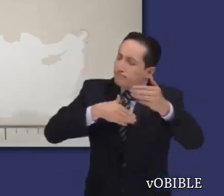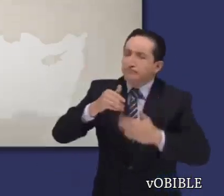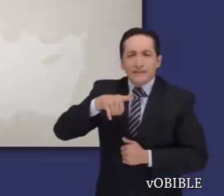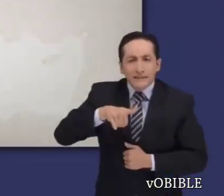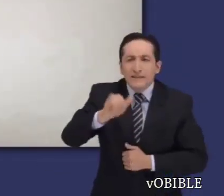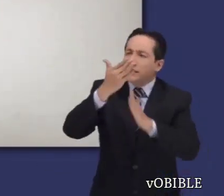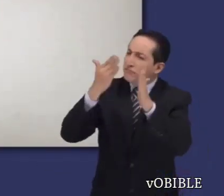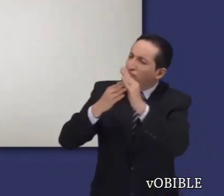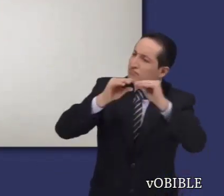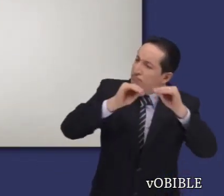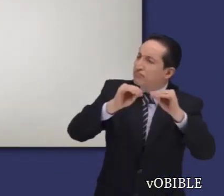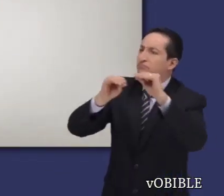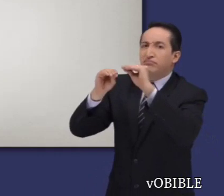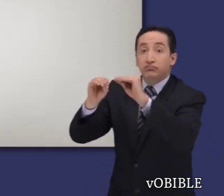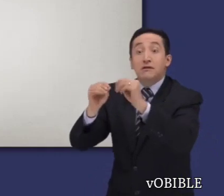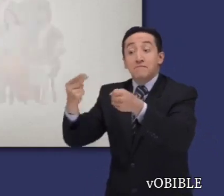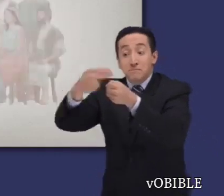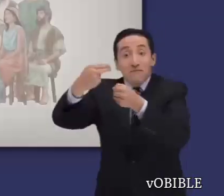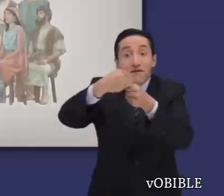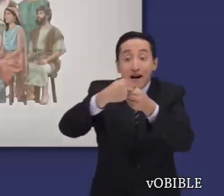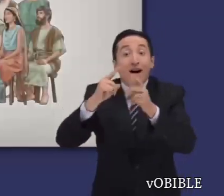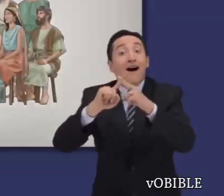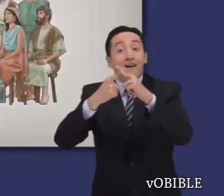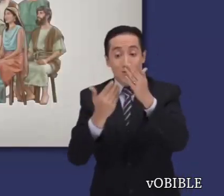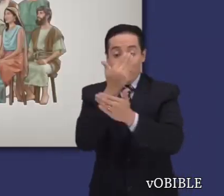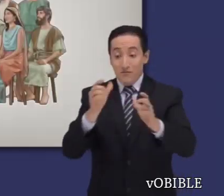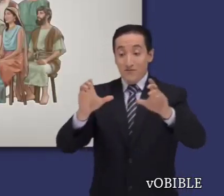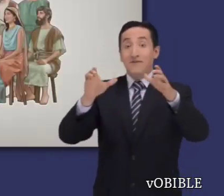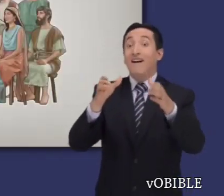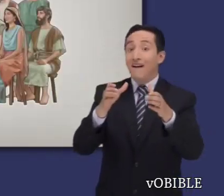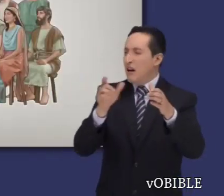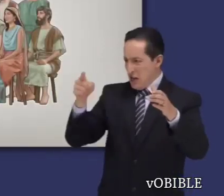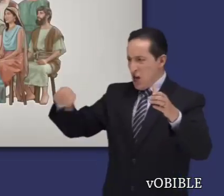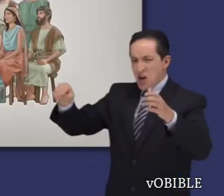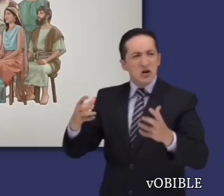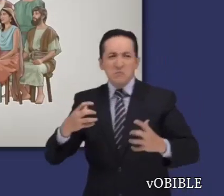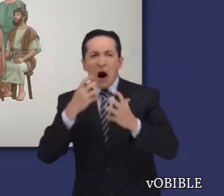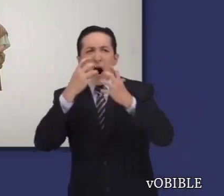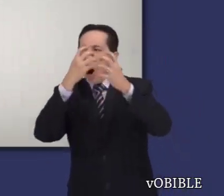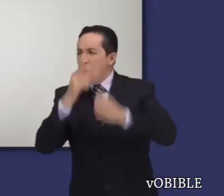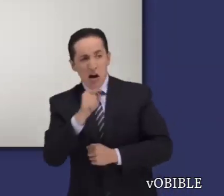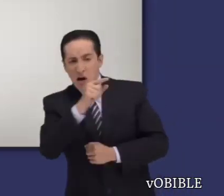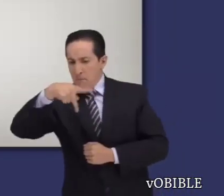de Filipos. Pablo estableció una congregación allí a pesar de la oposición.